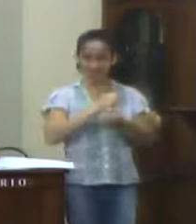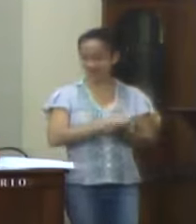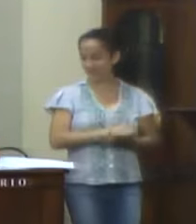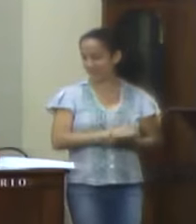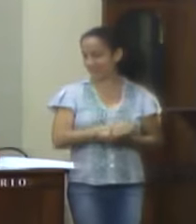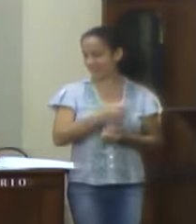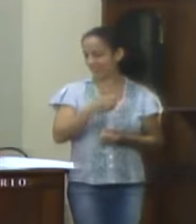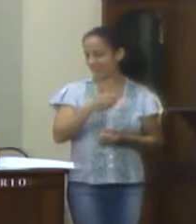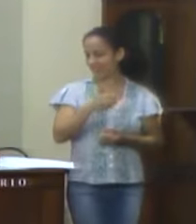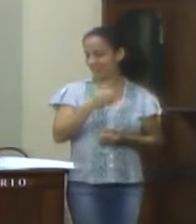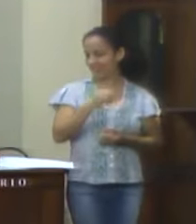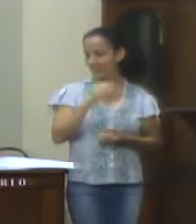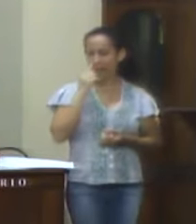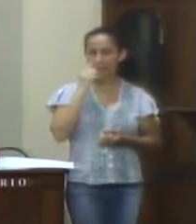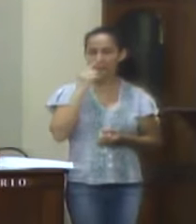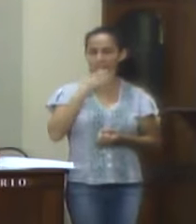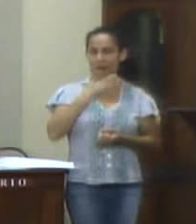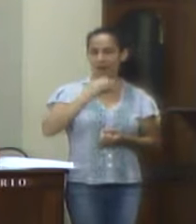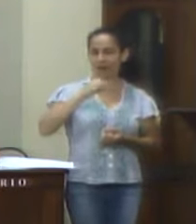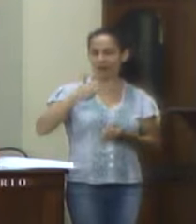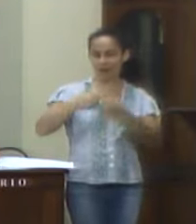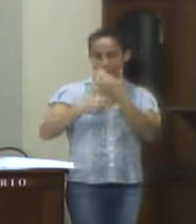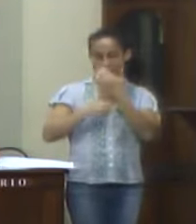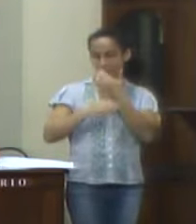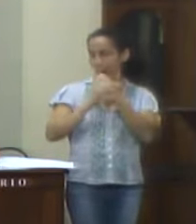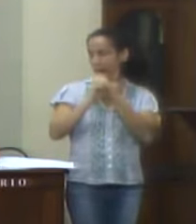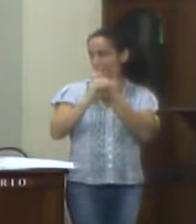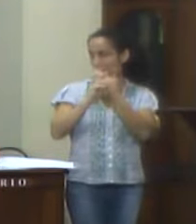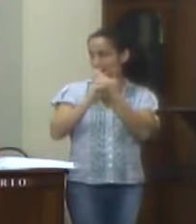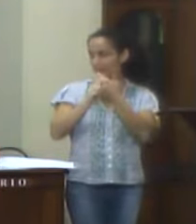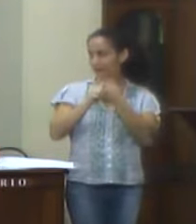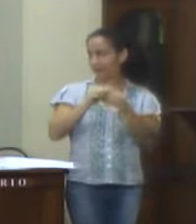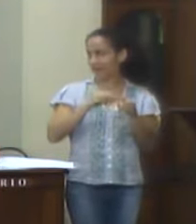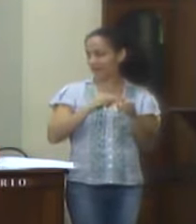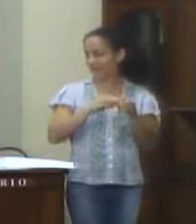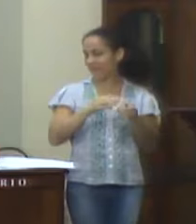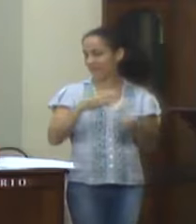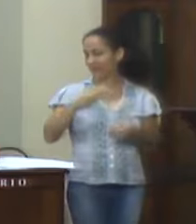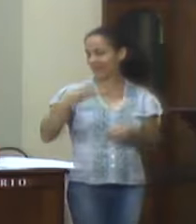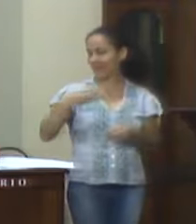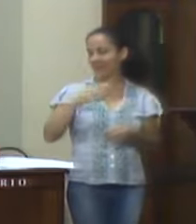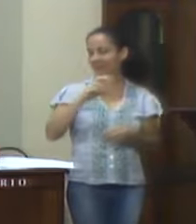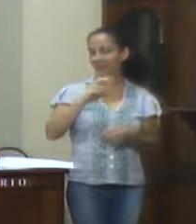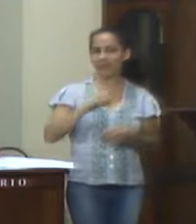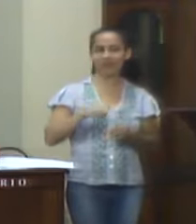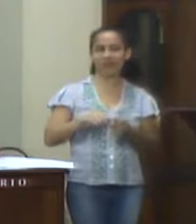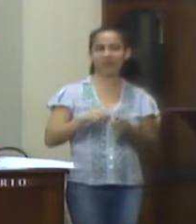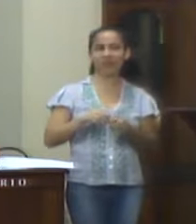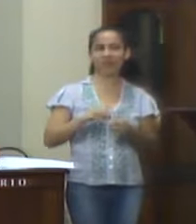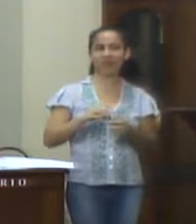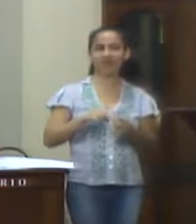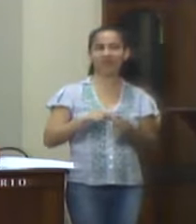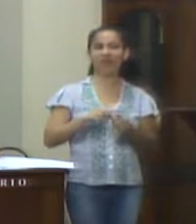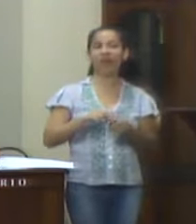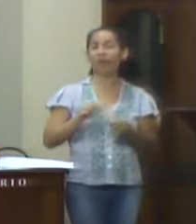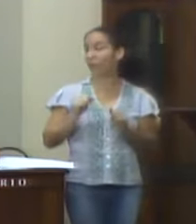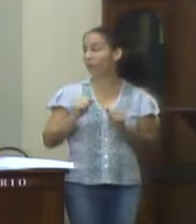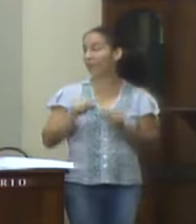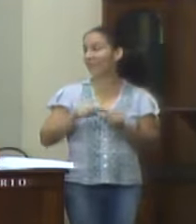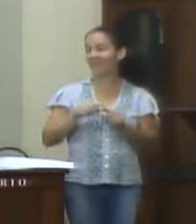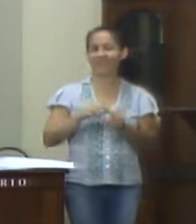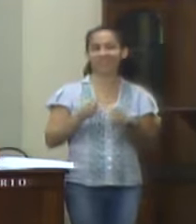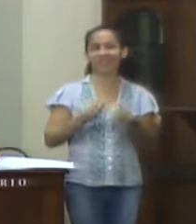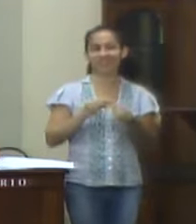-10-301-14-21-98, Código 3350-4300, Valor 390 mil